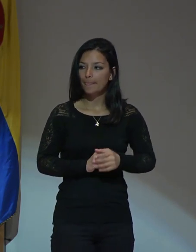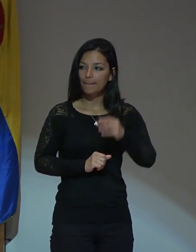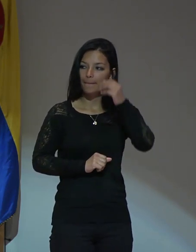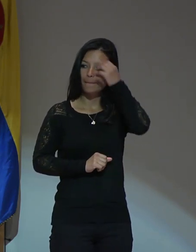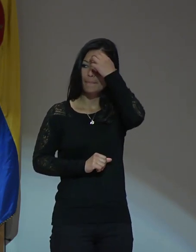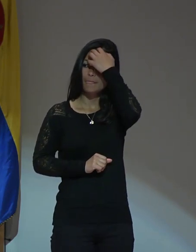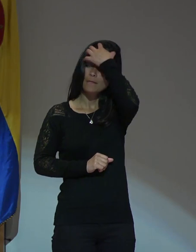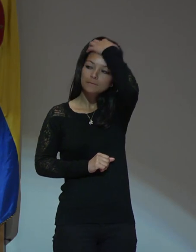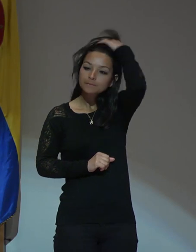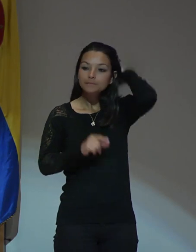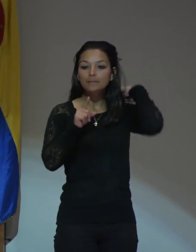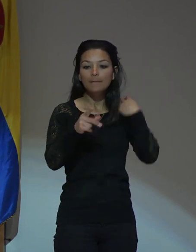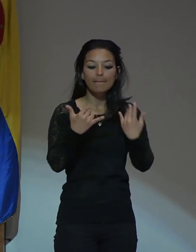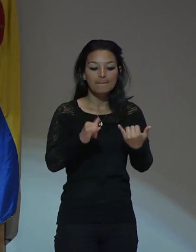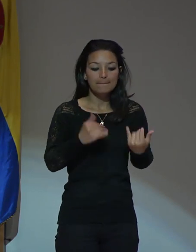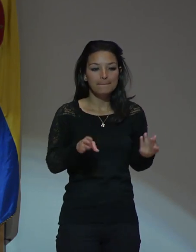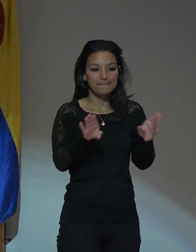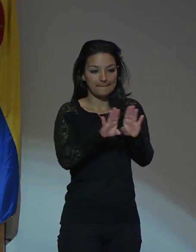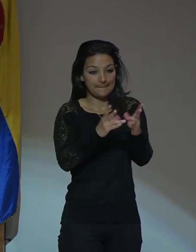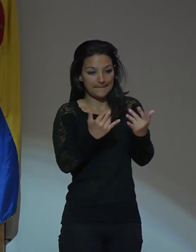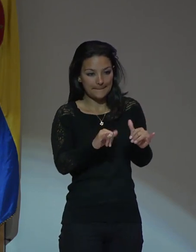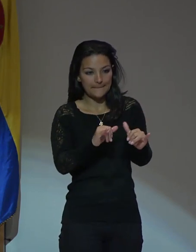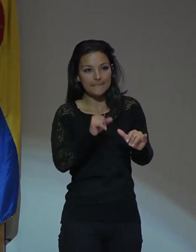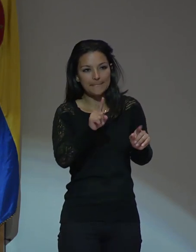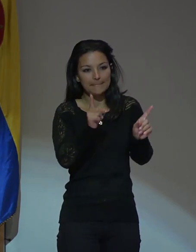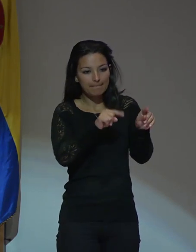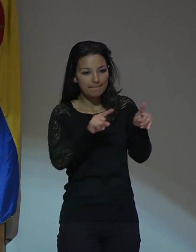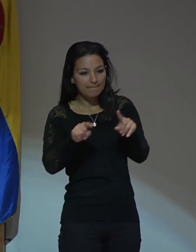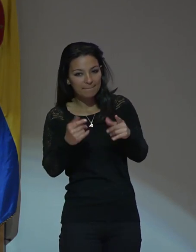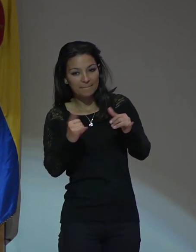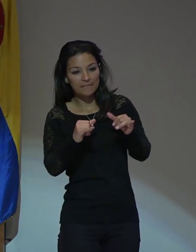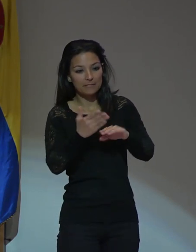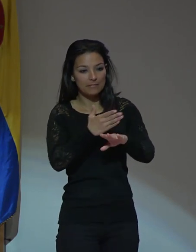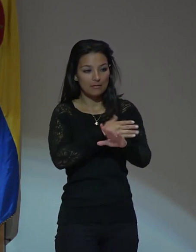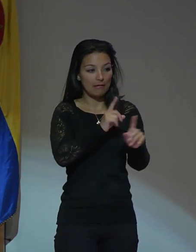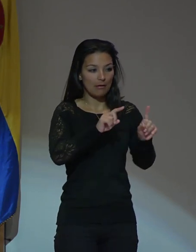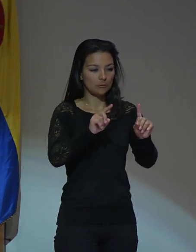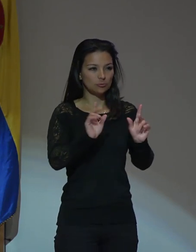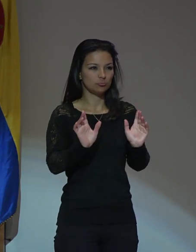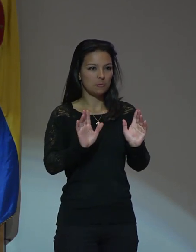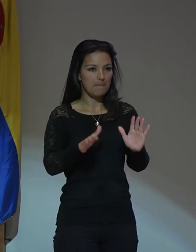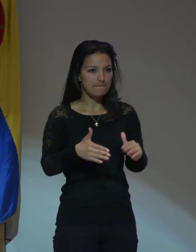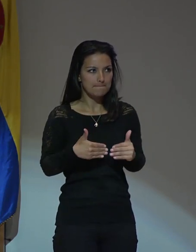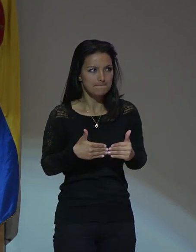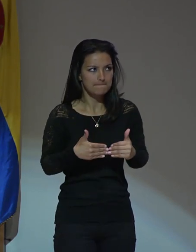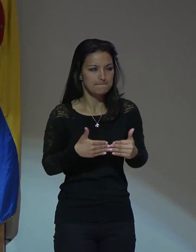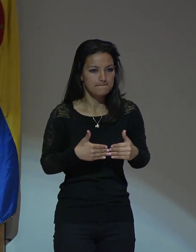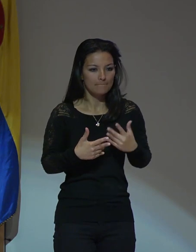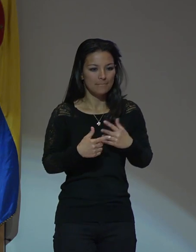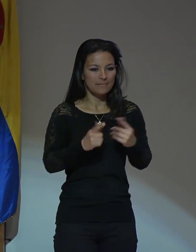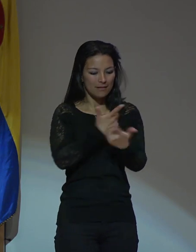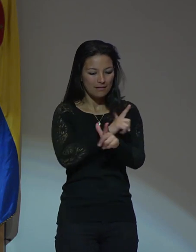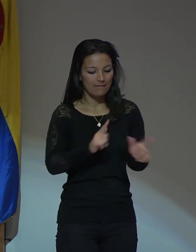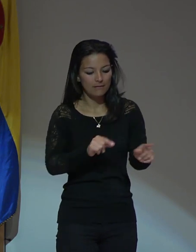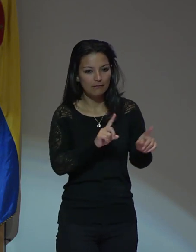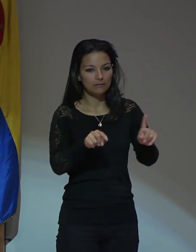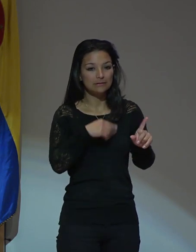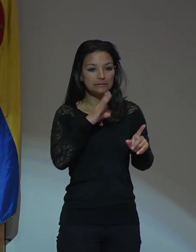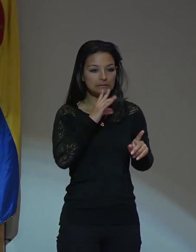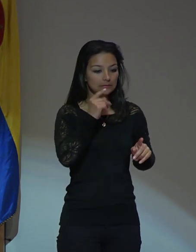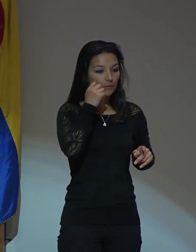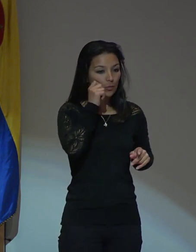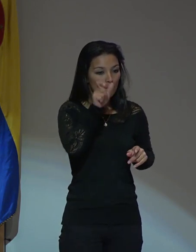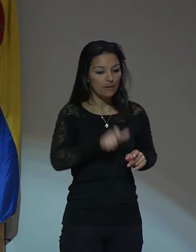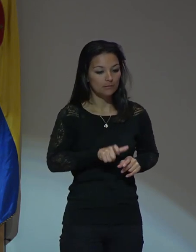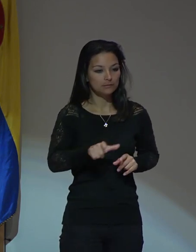y con esto cierro en los momentos de privación máxima de libertad en los guetos el ser humano